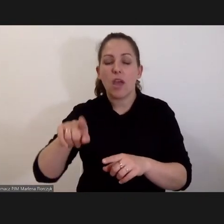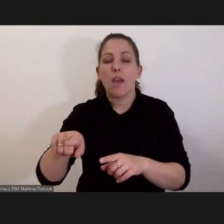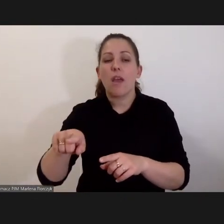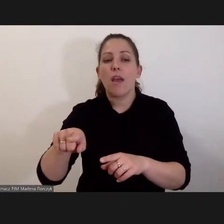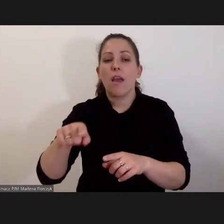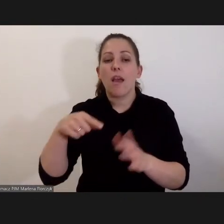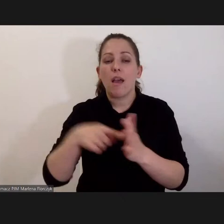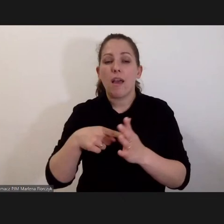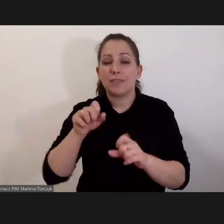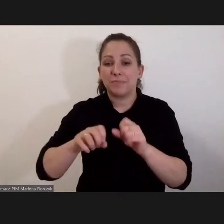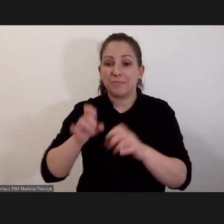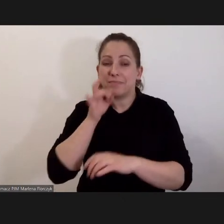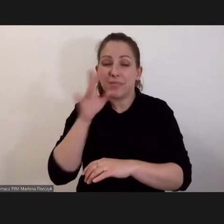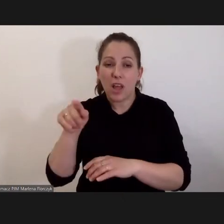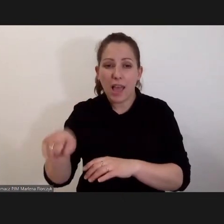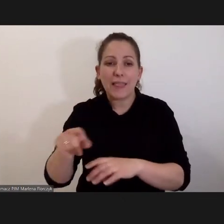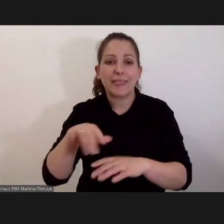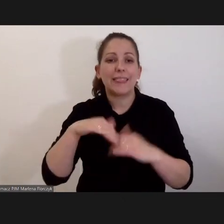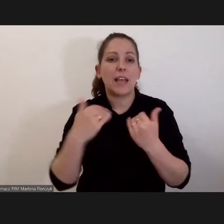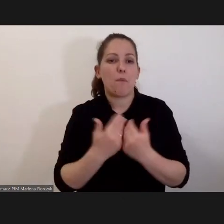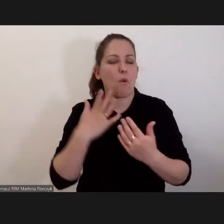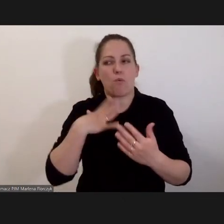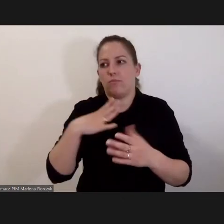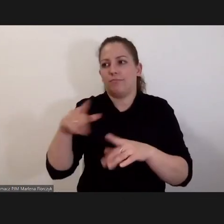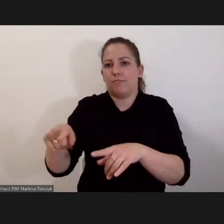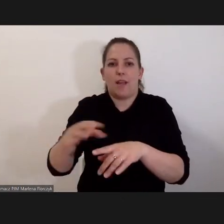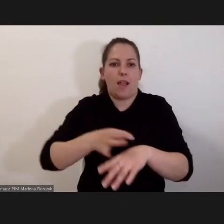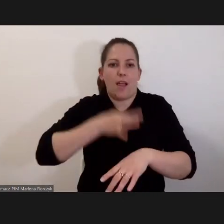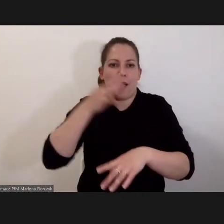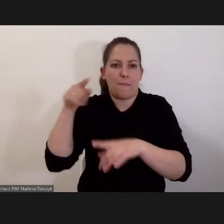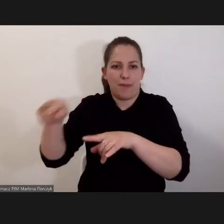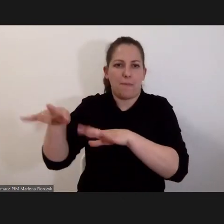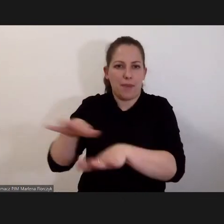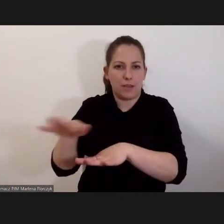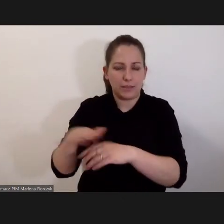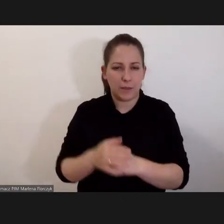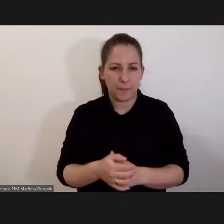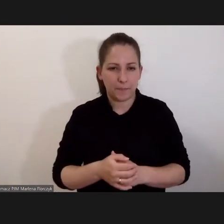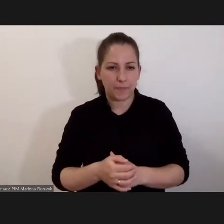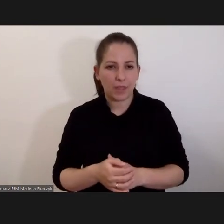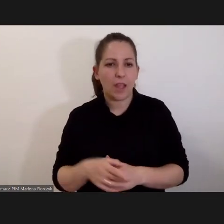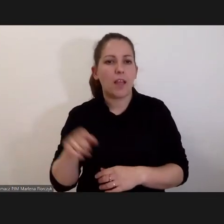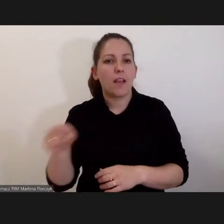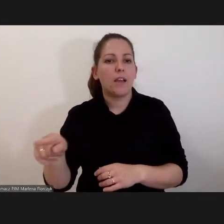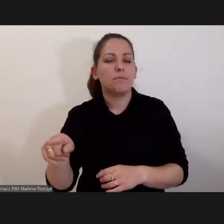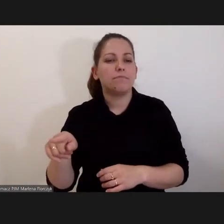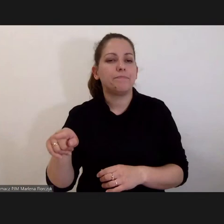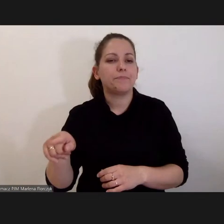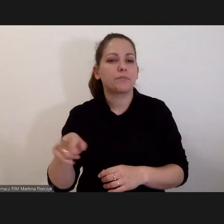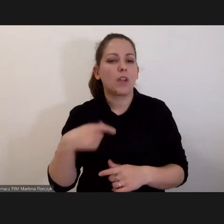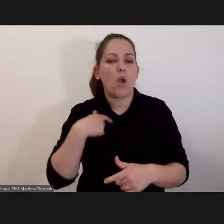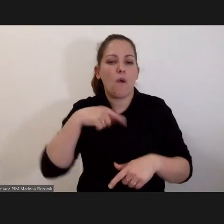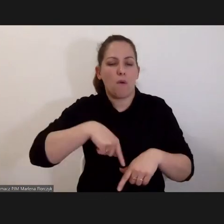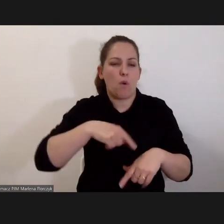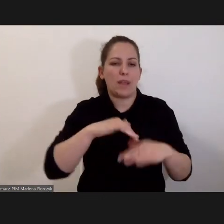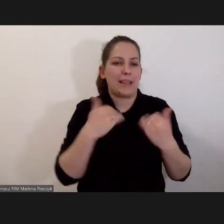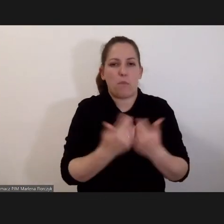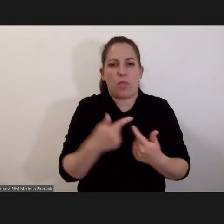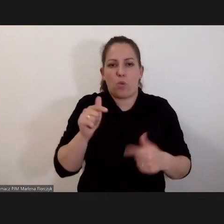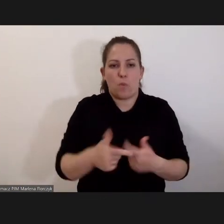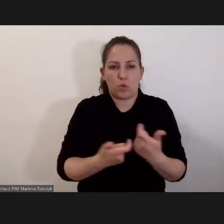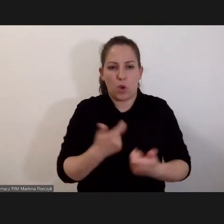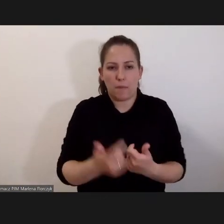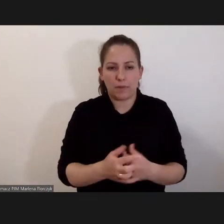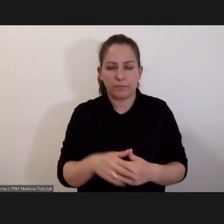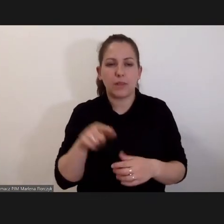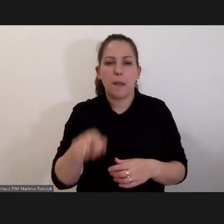wykona, to Trybunał będzie szczęśliwy. On nie będzie musiał swojej jurysdykcji uruchamiać. Więc to my